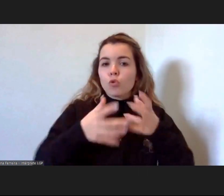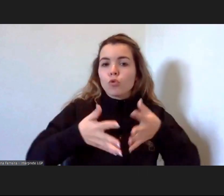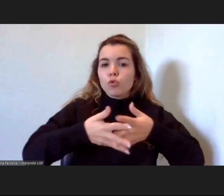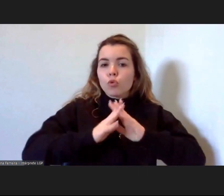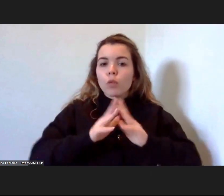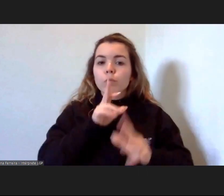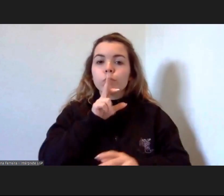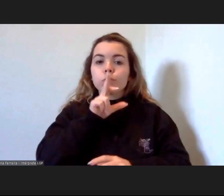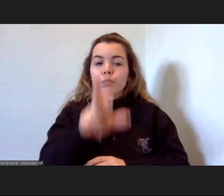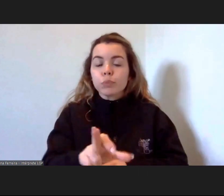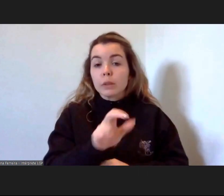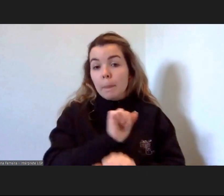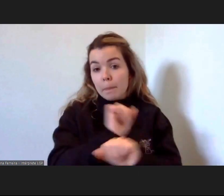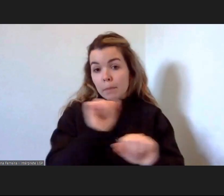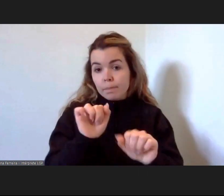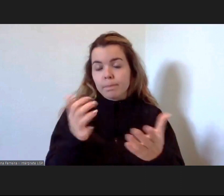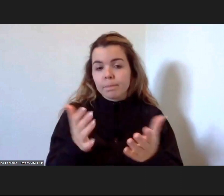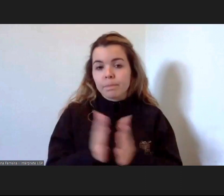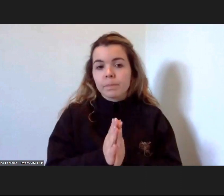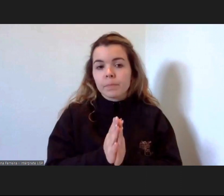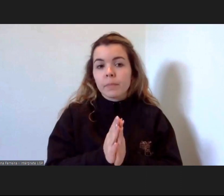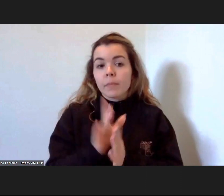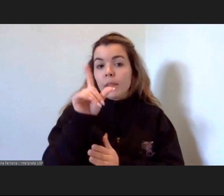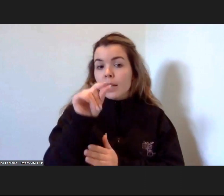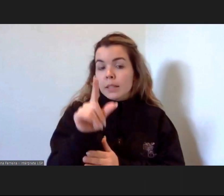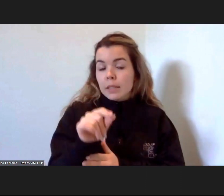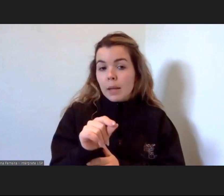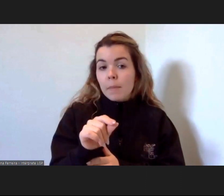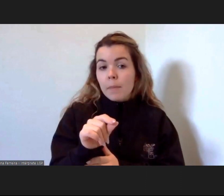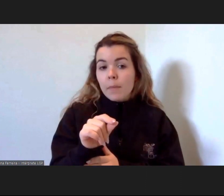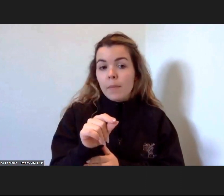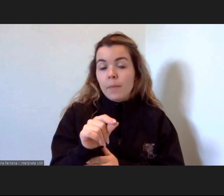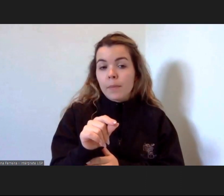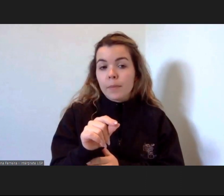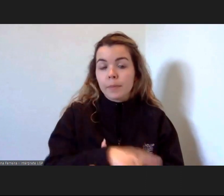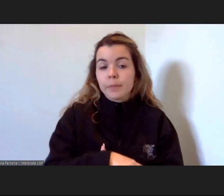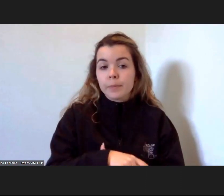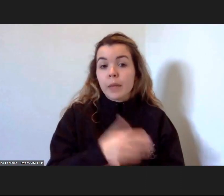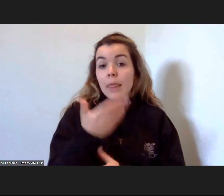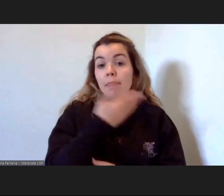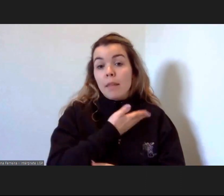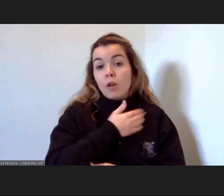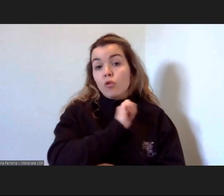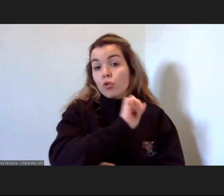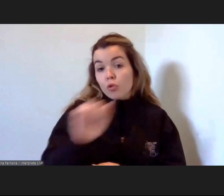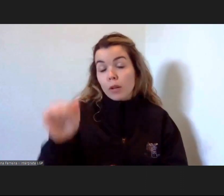para eles e que tenham em conta os seus direitos